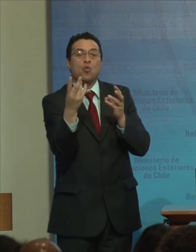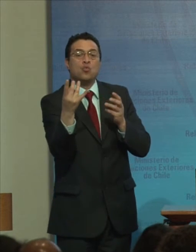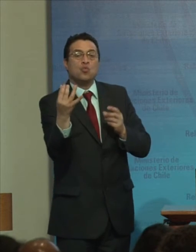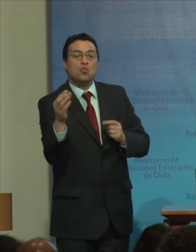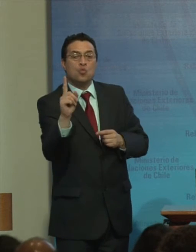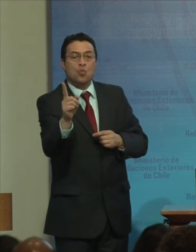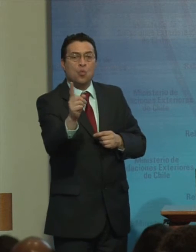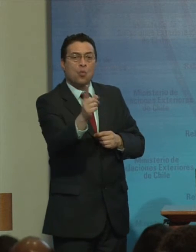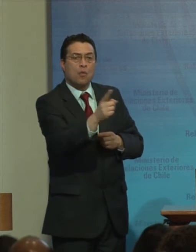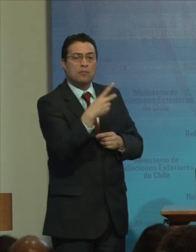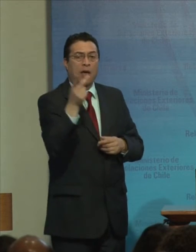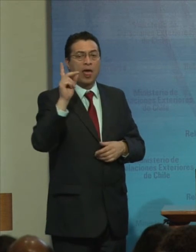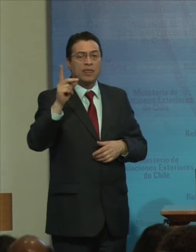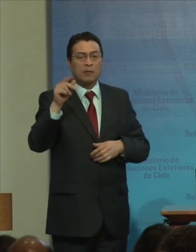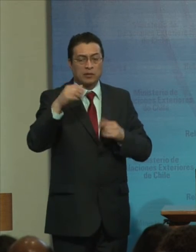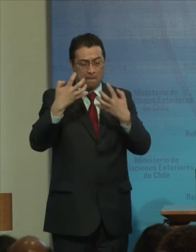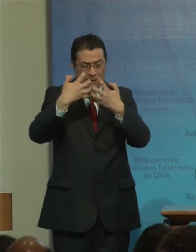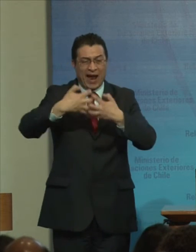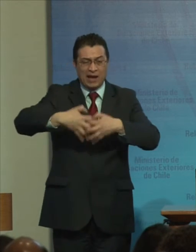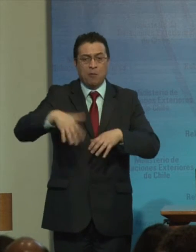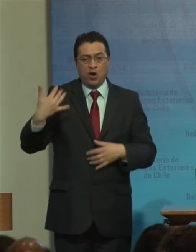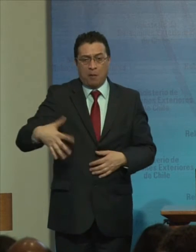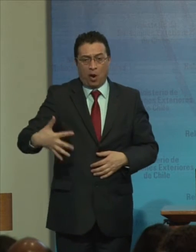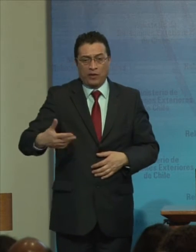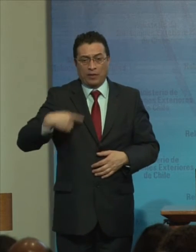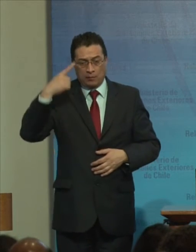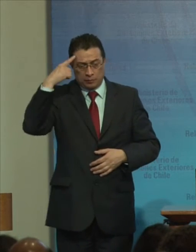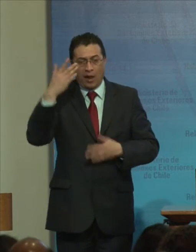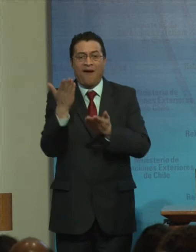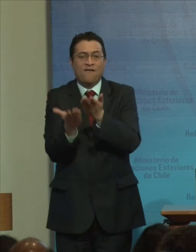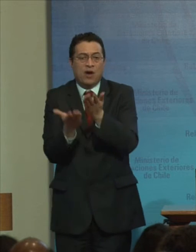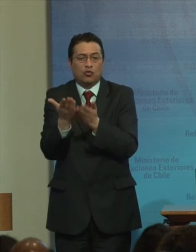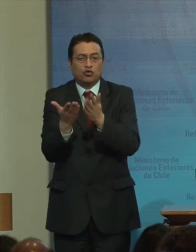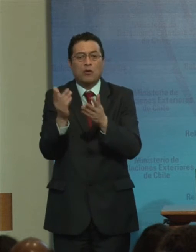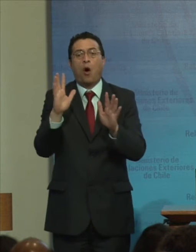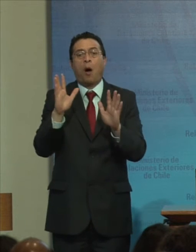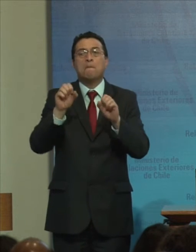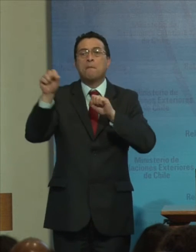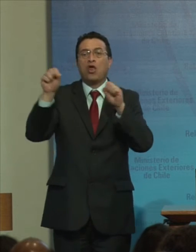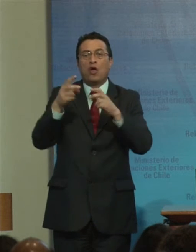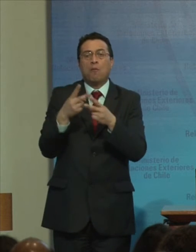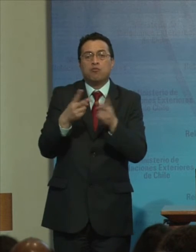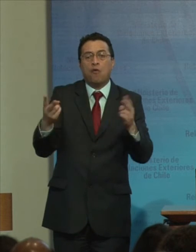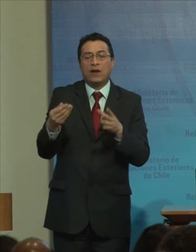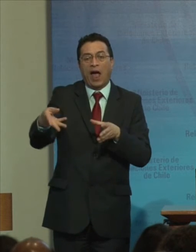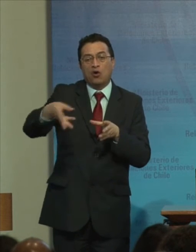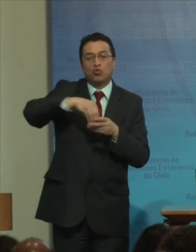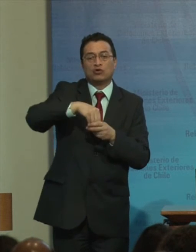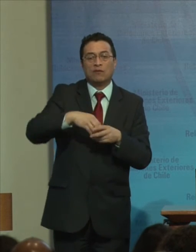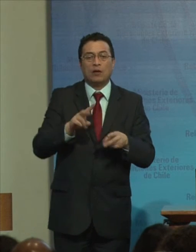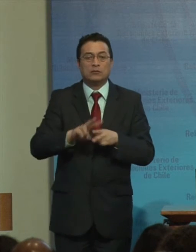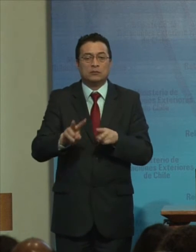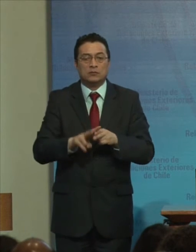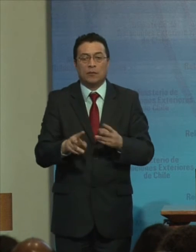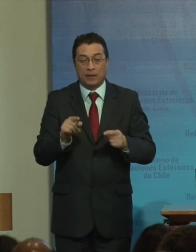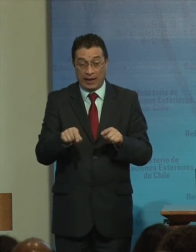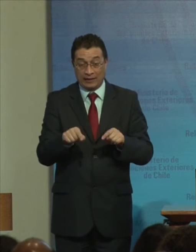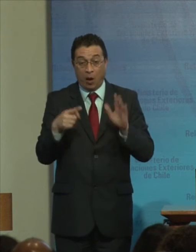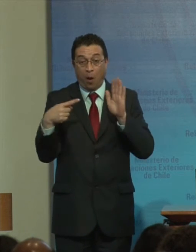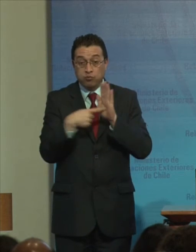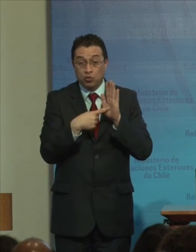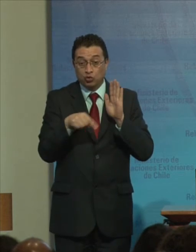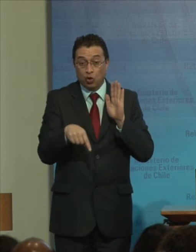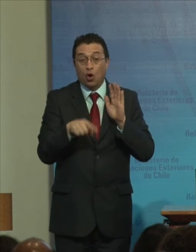discapacidad Como mecanismo Indipensable Para la creación Y evaluación De políticas Públicas Inclusivas Este punto